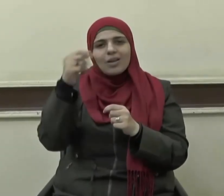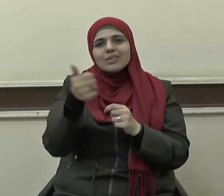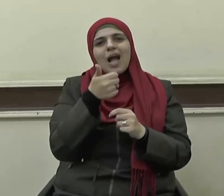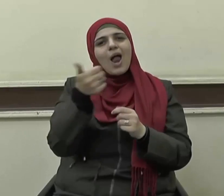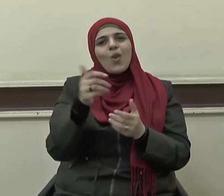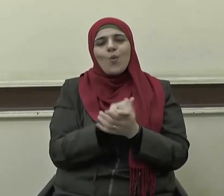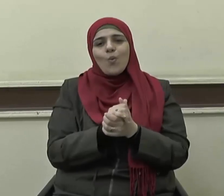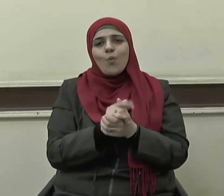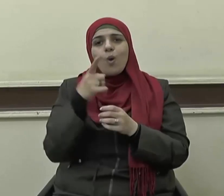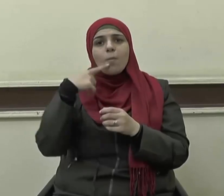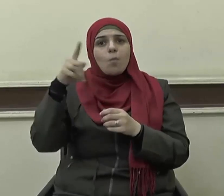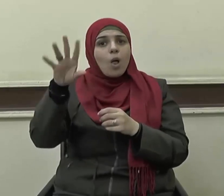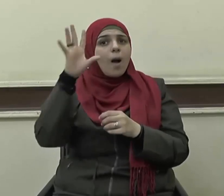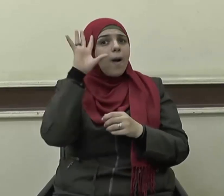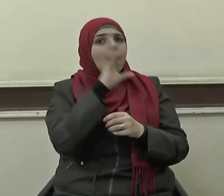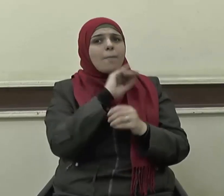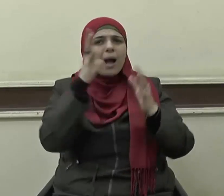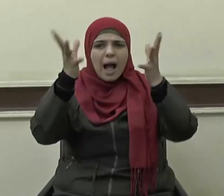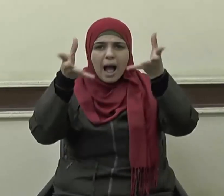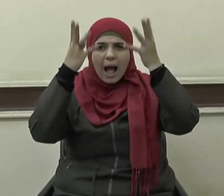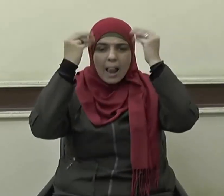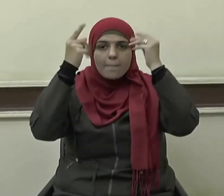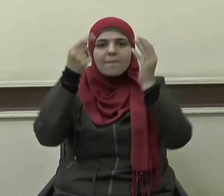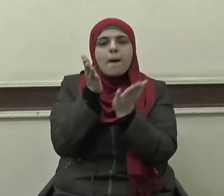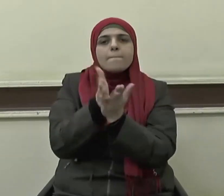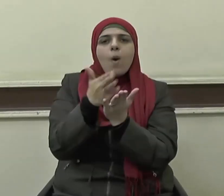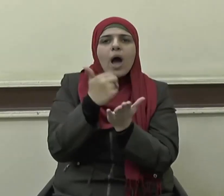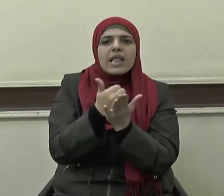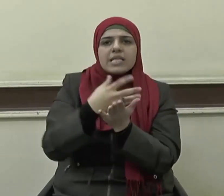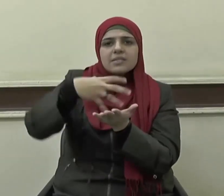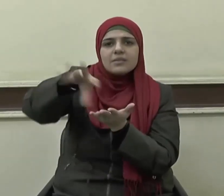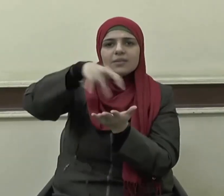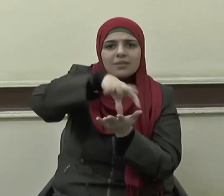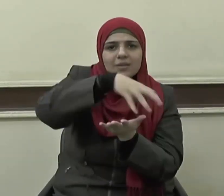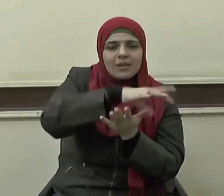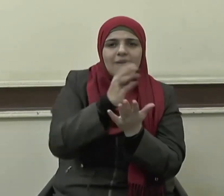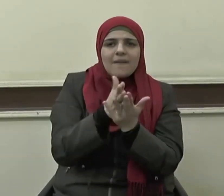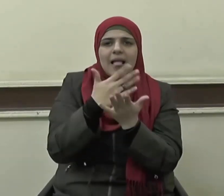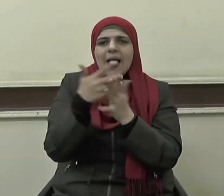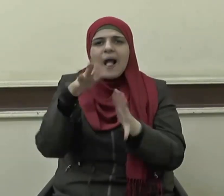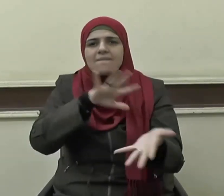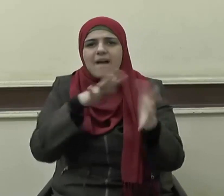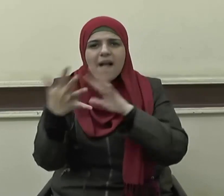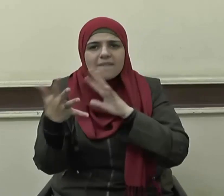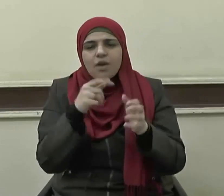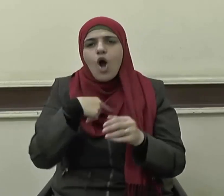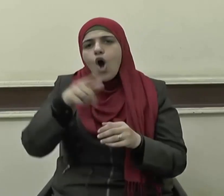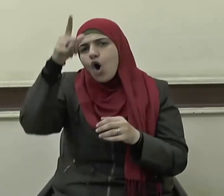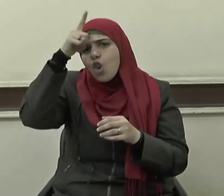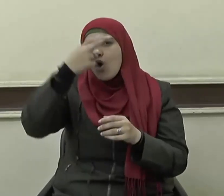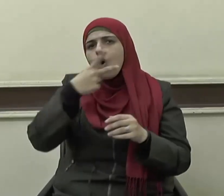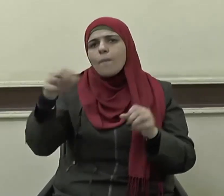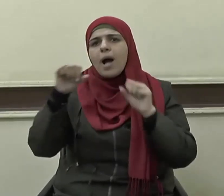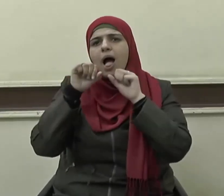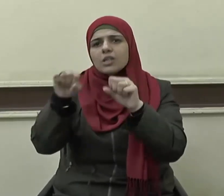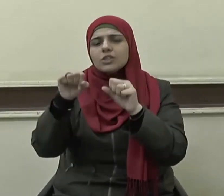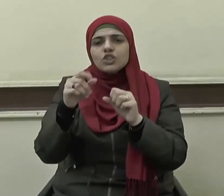علما في علم المواريث والقراءات وكافة العلوم الشرعية التي أهلته